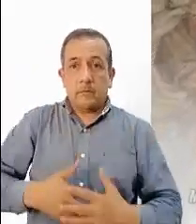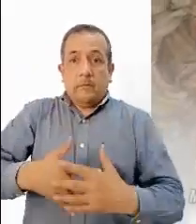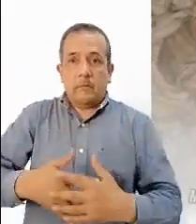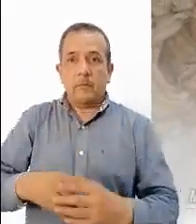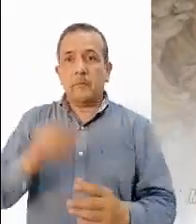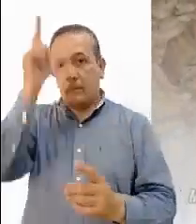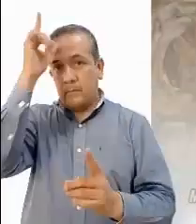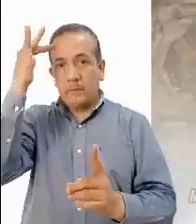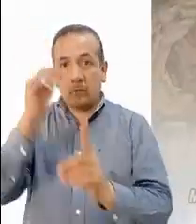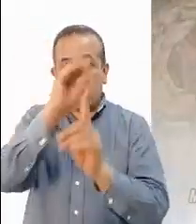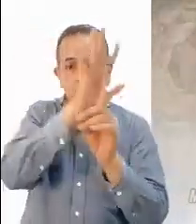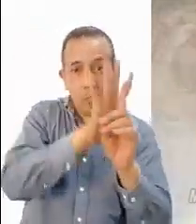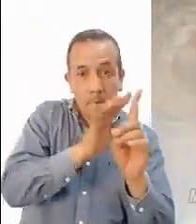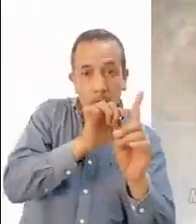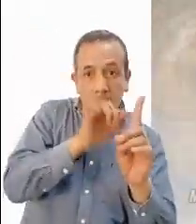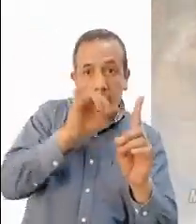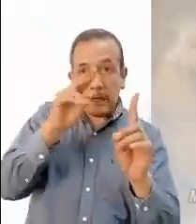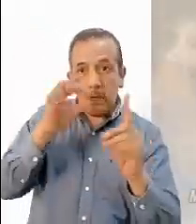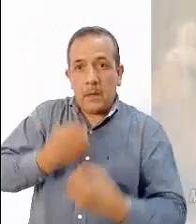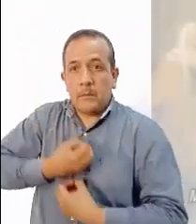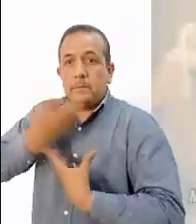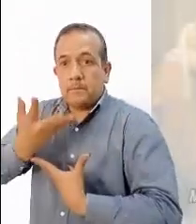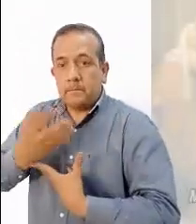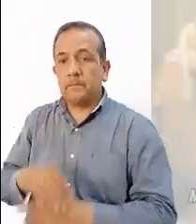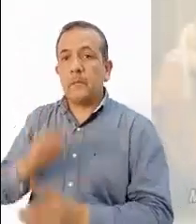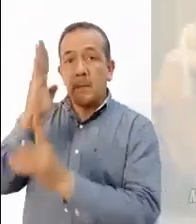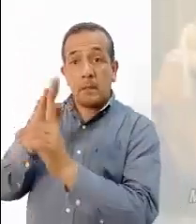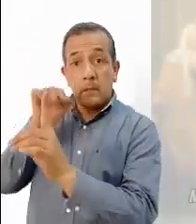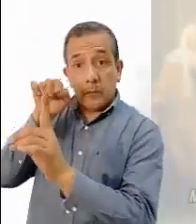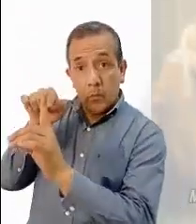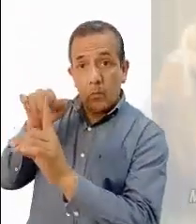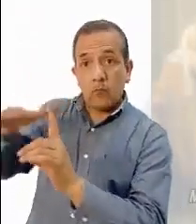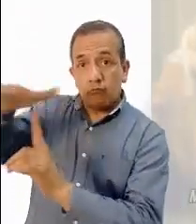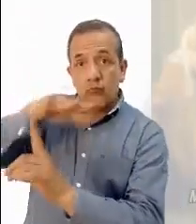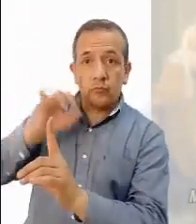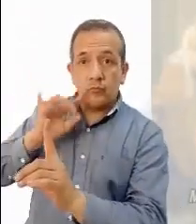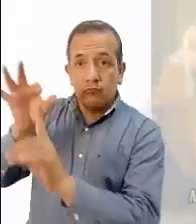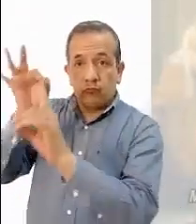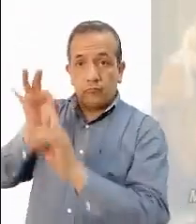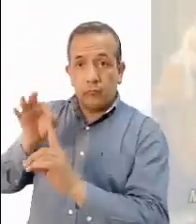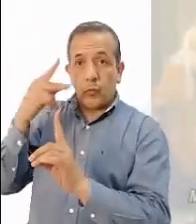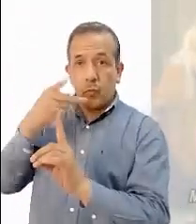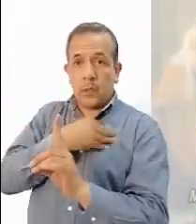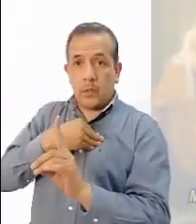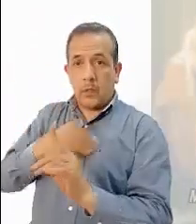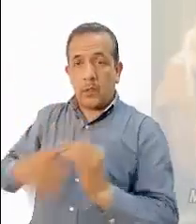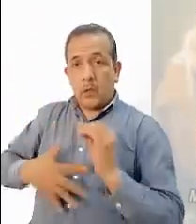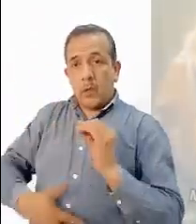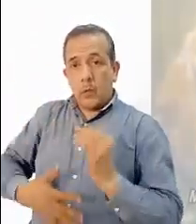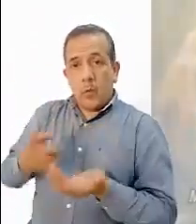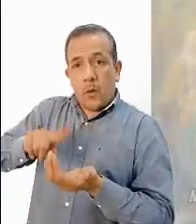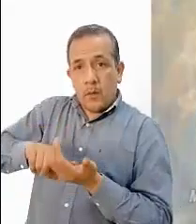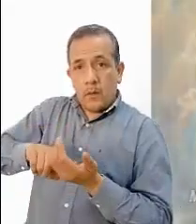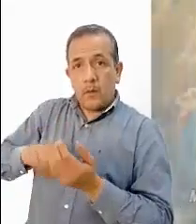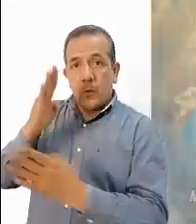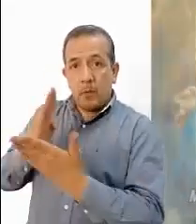Entonces Isabel quedó llena del Espíritu Santo y levantando la voz exclamó, Bendita tú entre las mujeres y bendito el fruto de tu